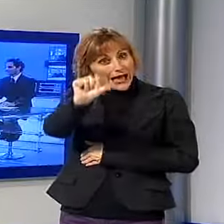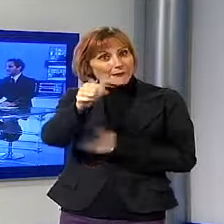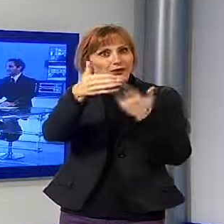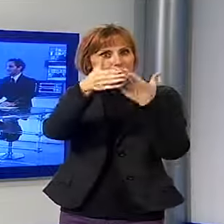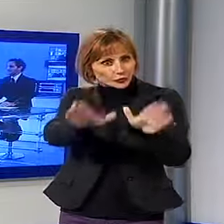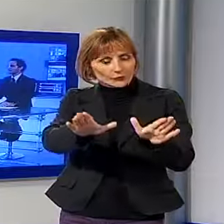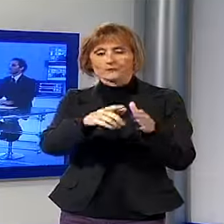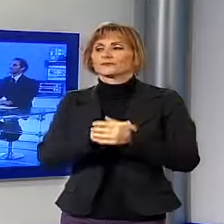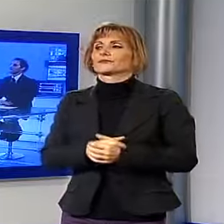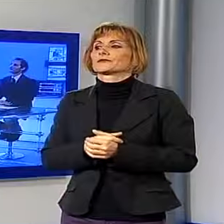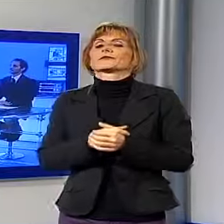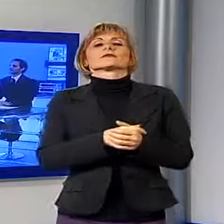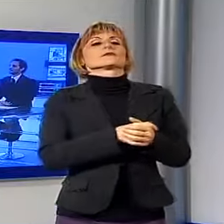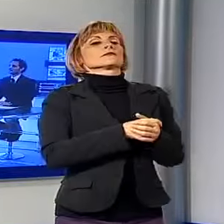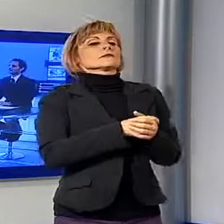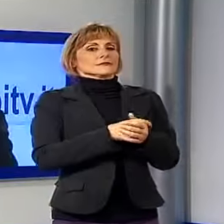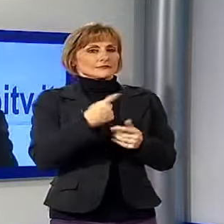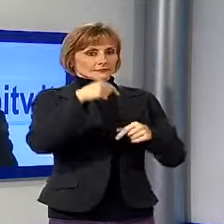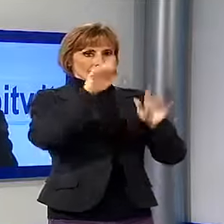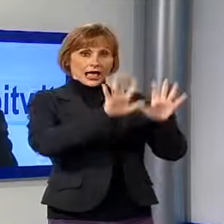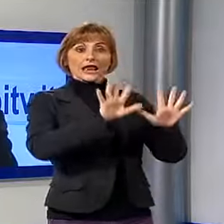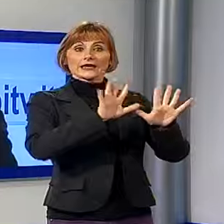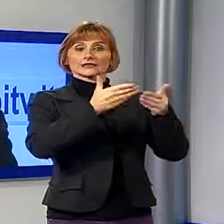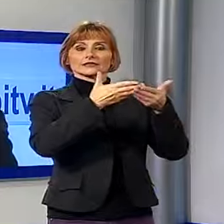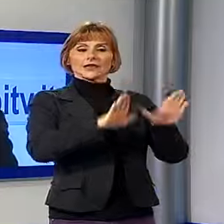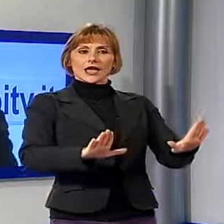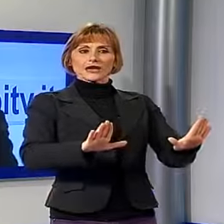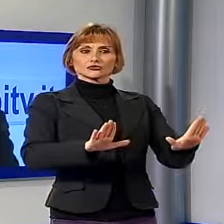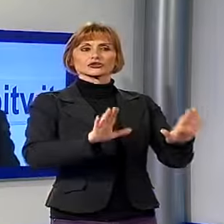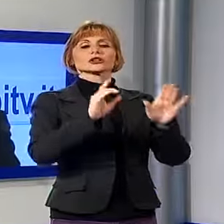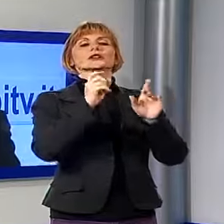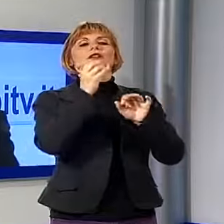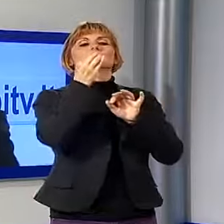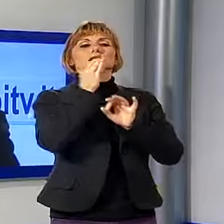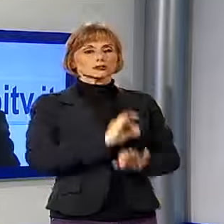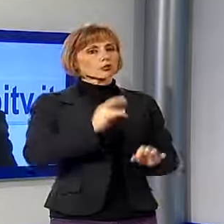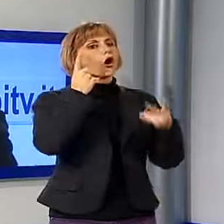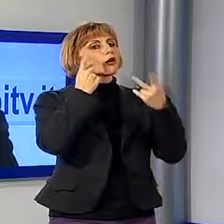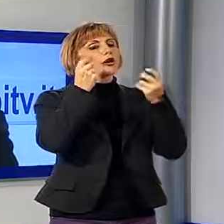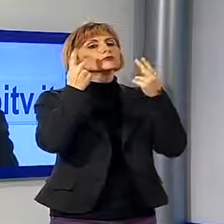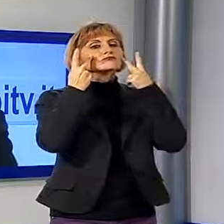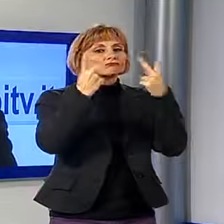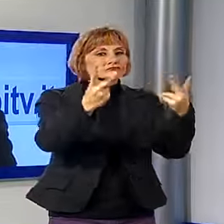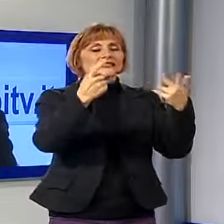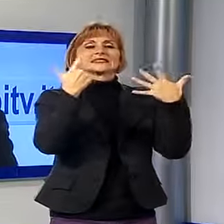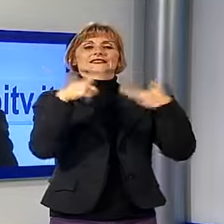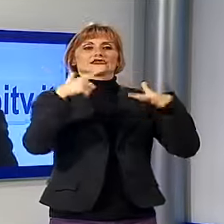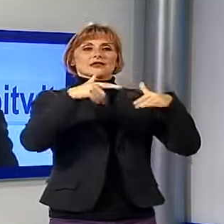esattamente, alle 10 apriranno i battenti e quindi si potranno ammirare tutte e 17 le mostre che quest'anno